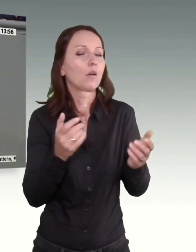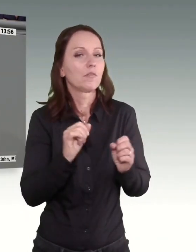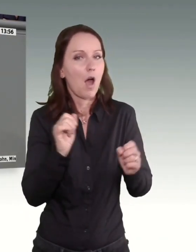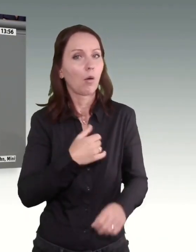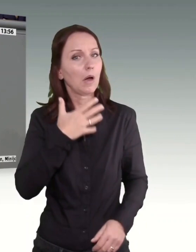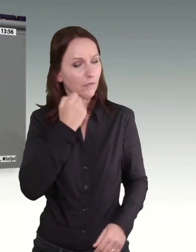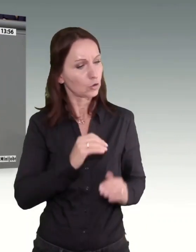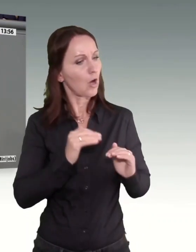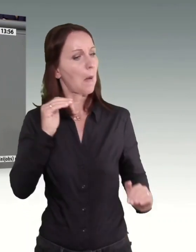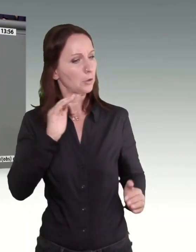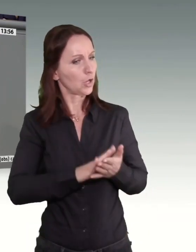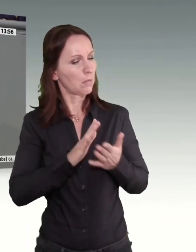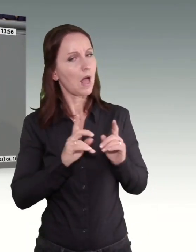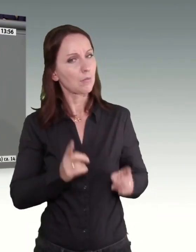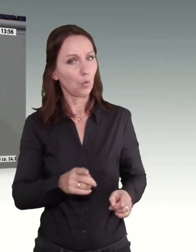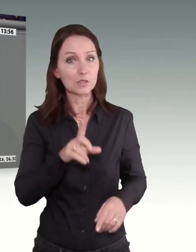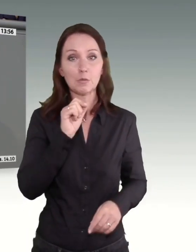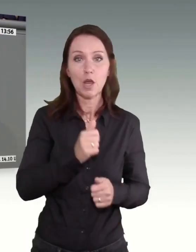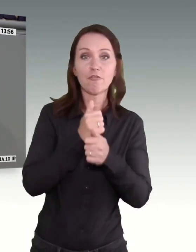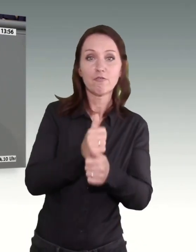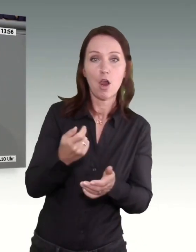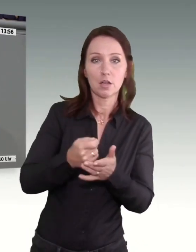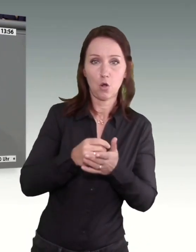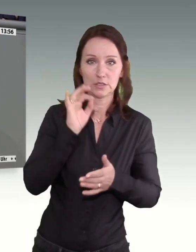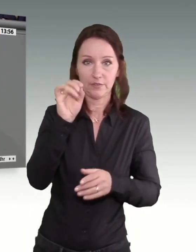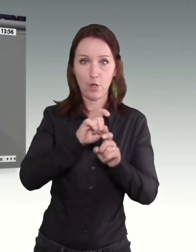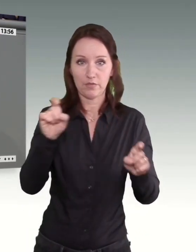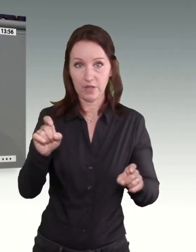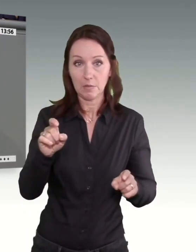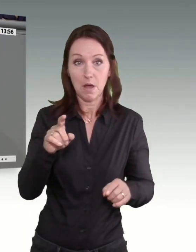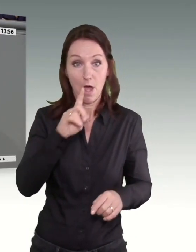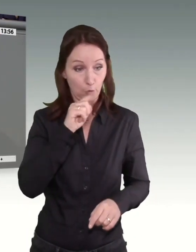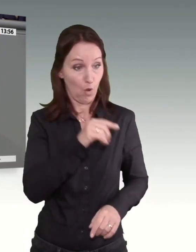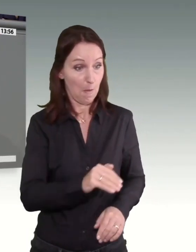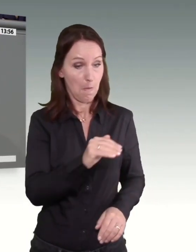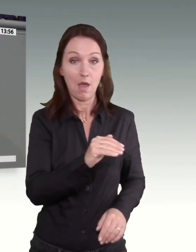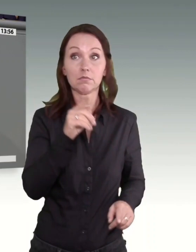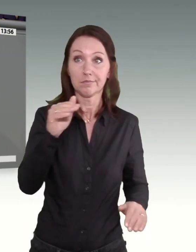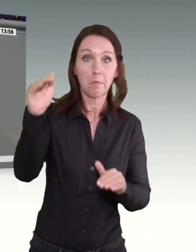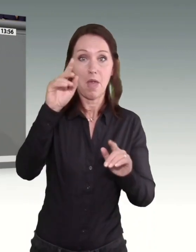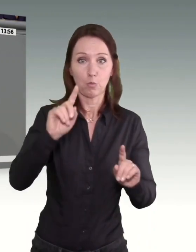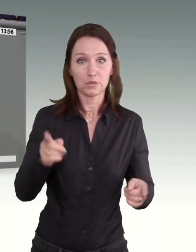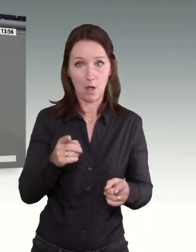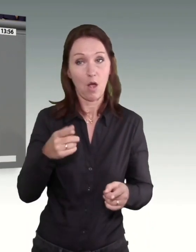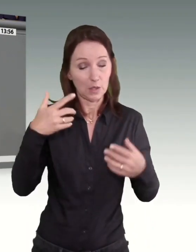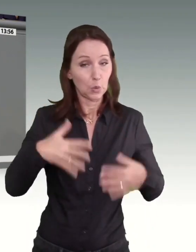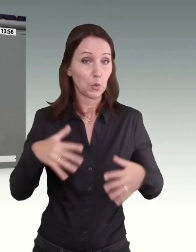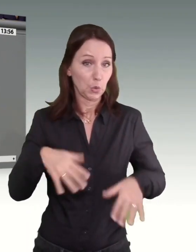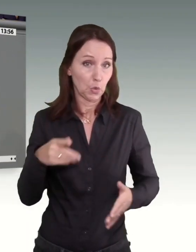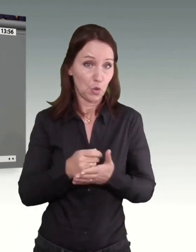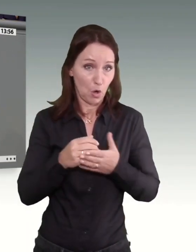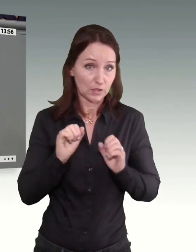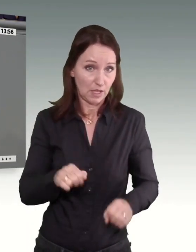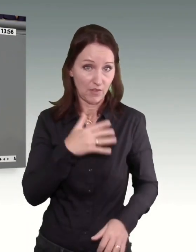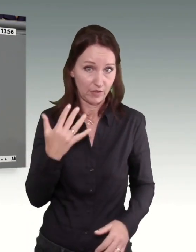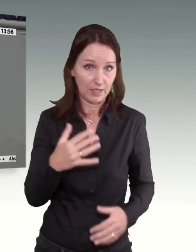ich möchte den gewahrt wissen. Das heißt, die Folgekosten für ein Unternehmen sind mitunter erheblich. Leben und Arbeiten